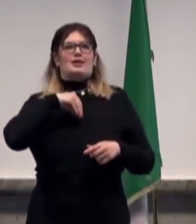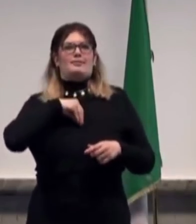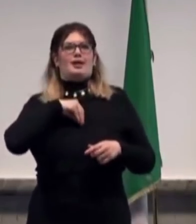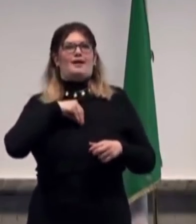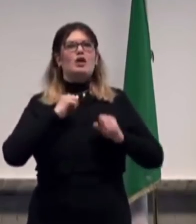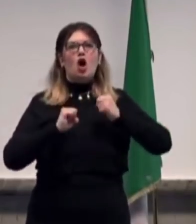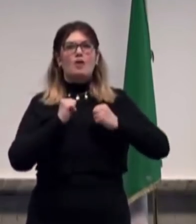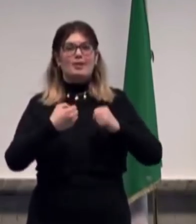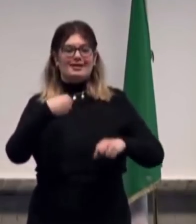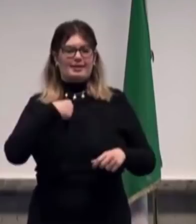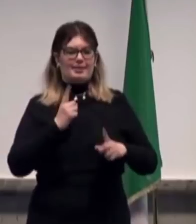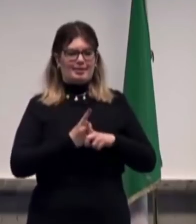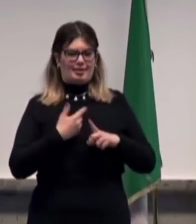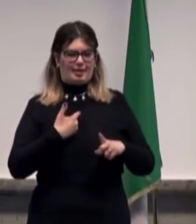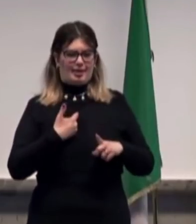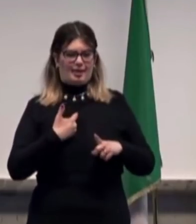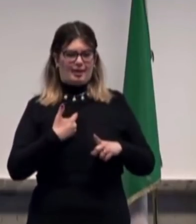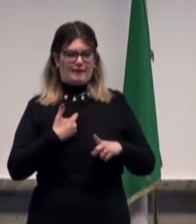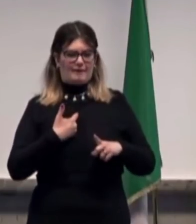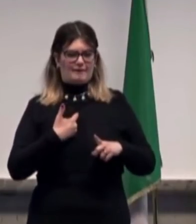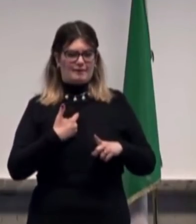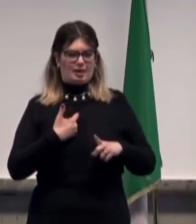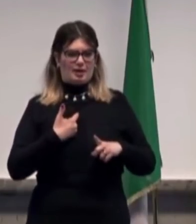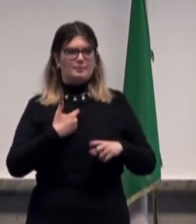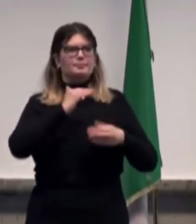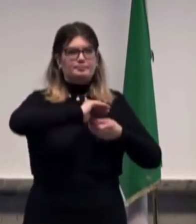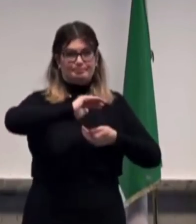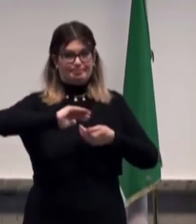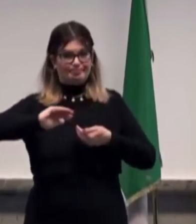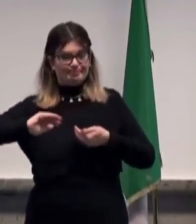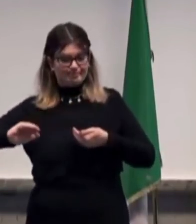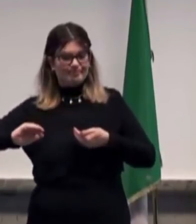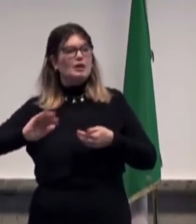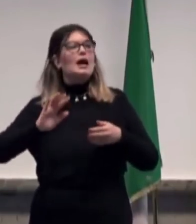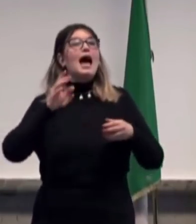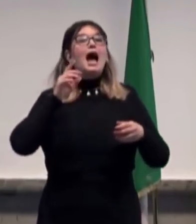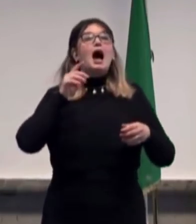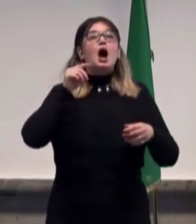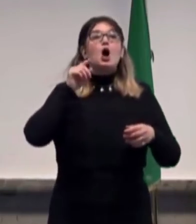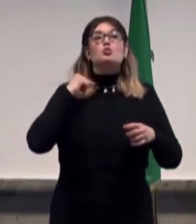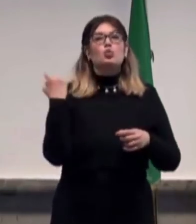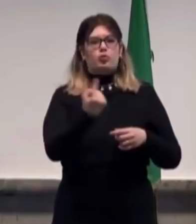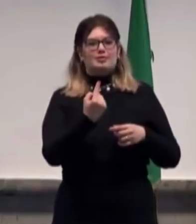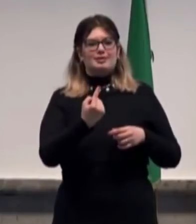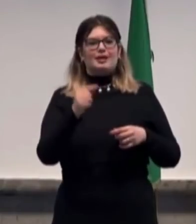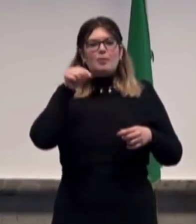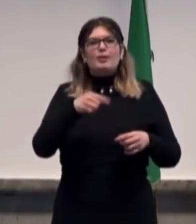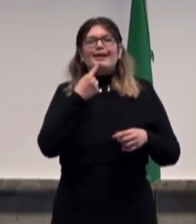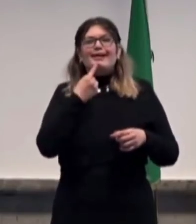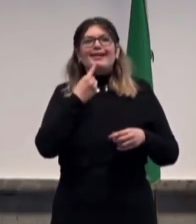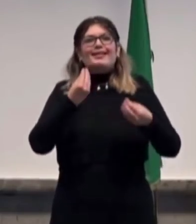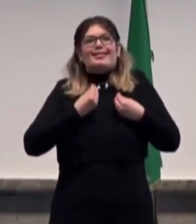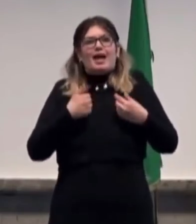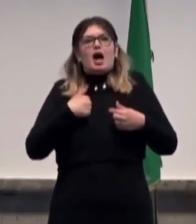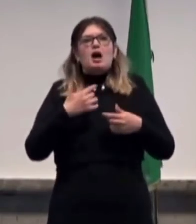hanno in questo momento un test positivo, ma che nei momenti in cui hanno sintomi che in qualche modo sono quelli di questa